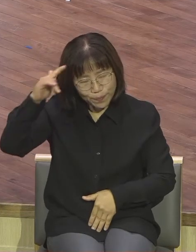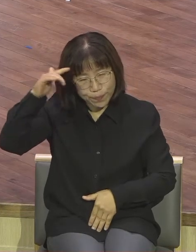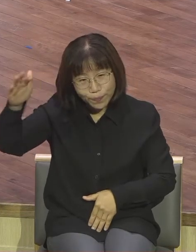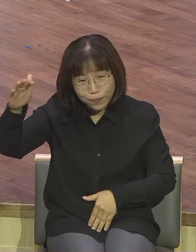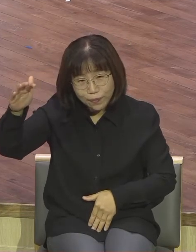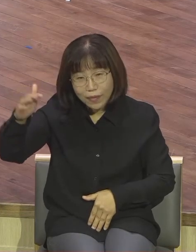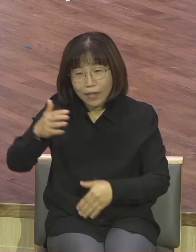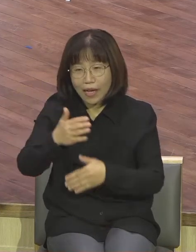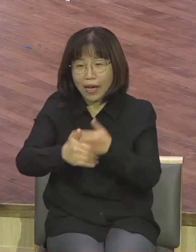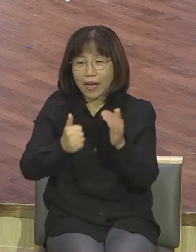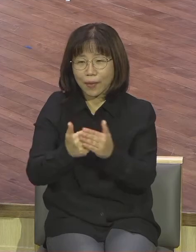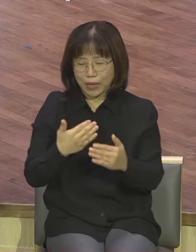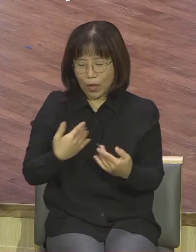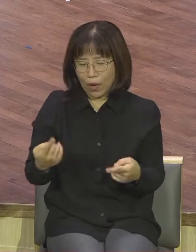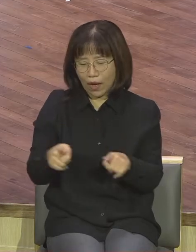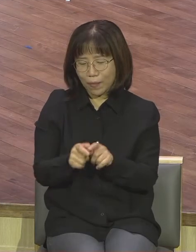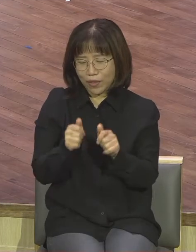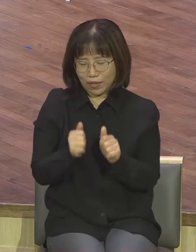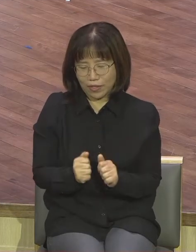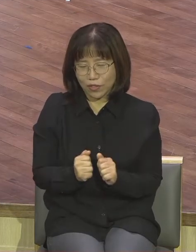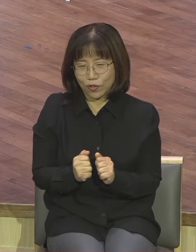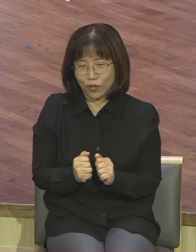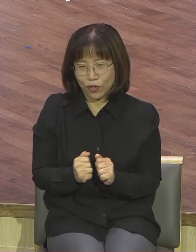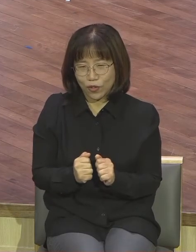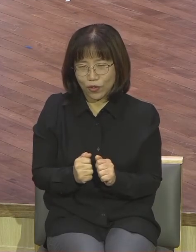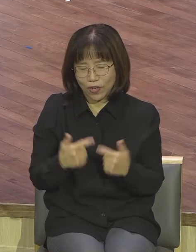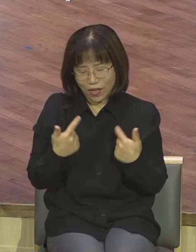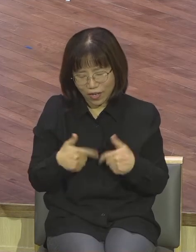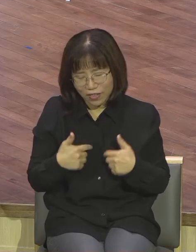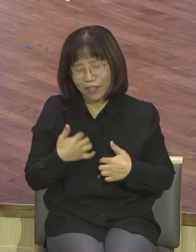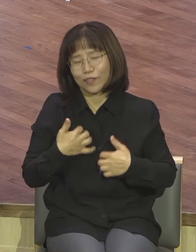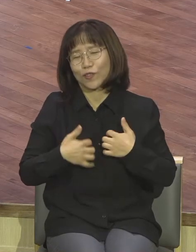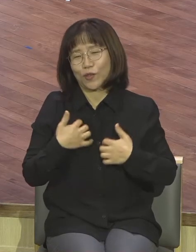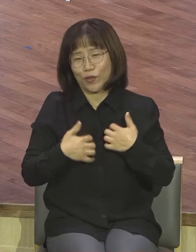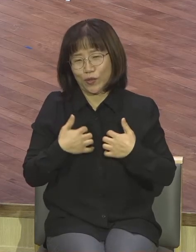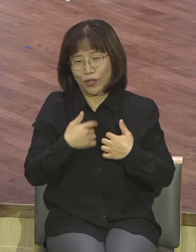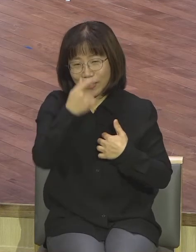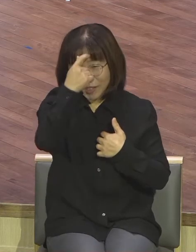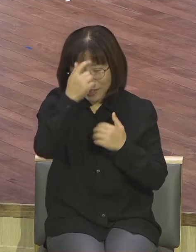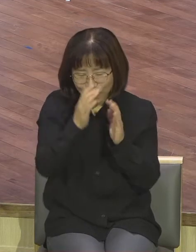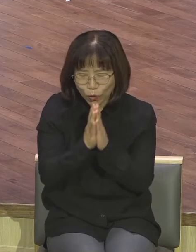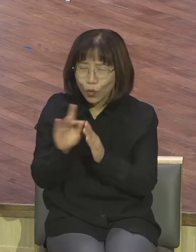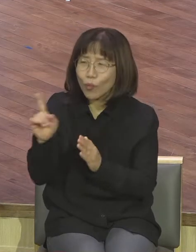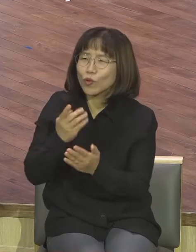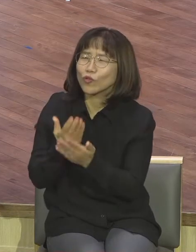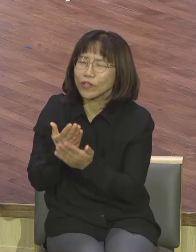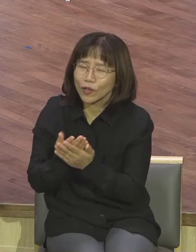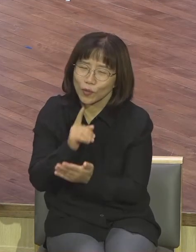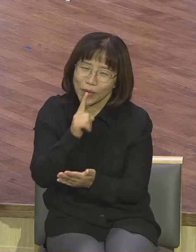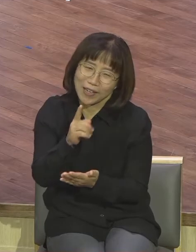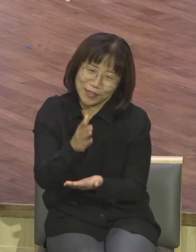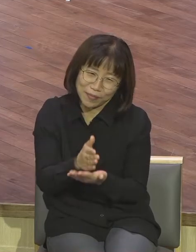순간 누리는 것이 기도의 본질이에요 기도를 하니까 한 달 뭐 주세요 아니에요 기도도 아니에요